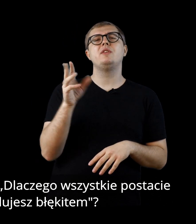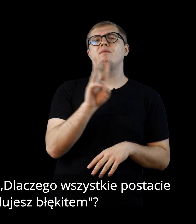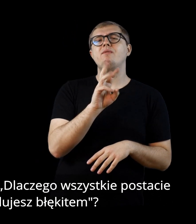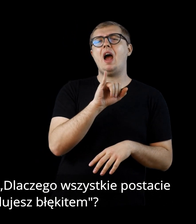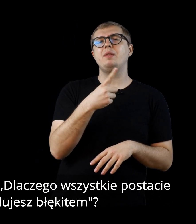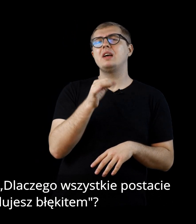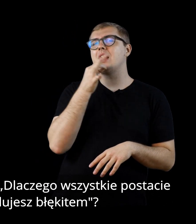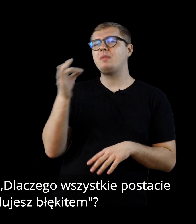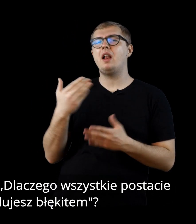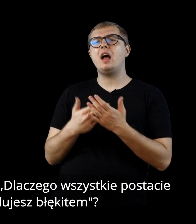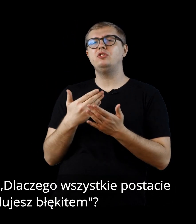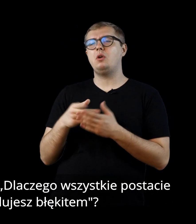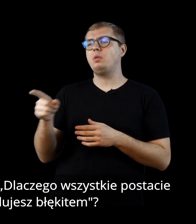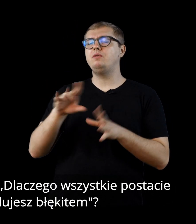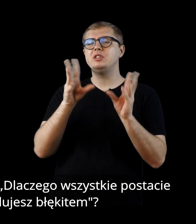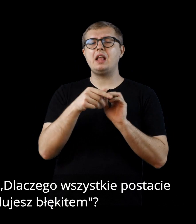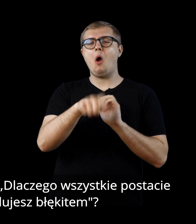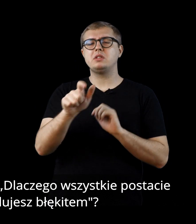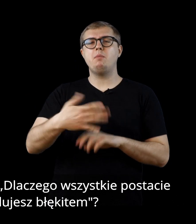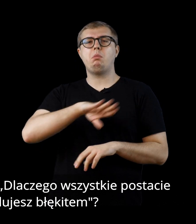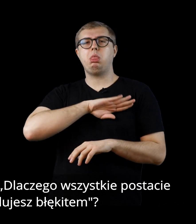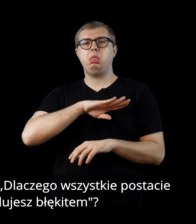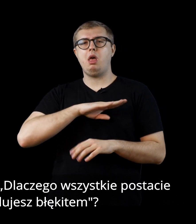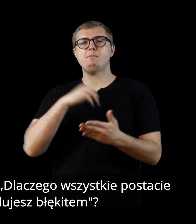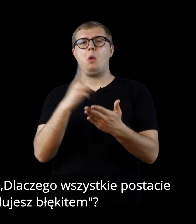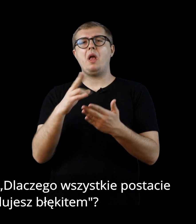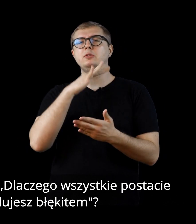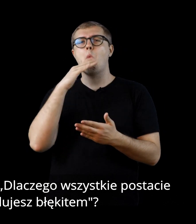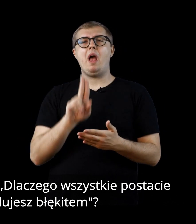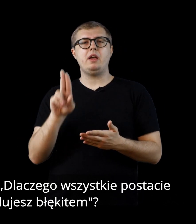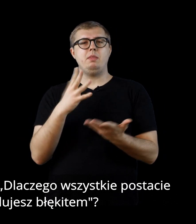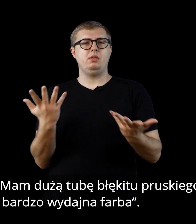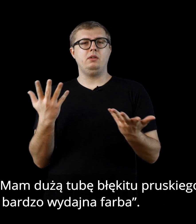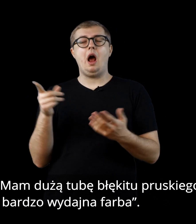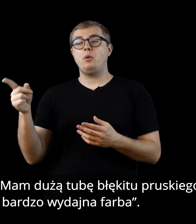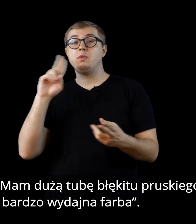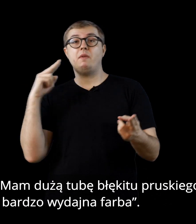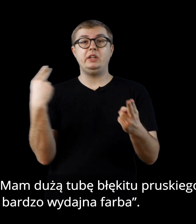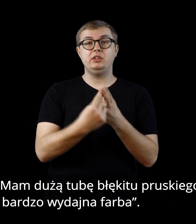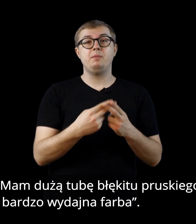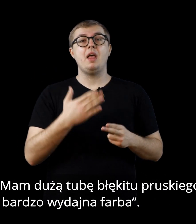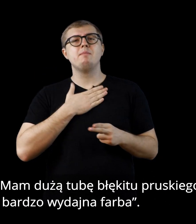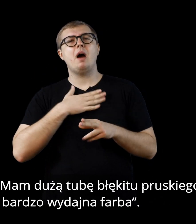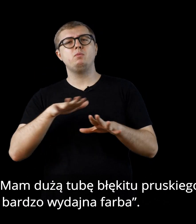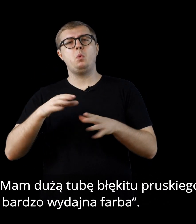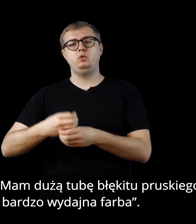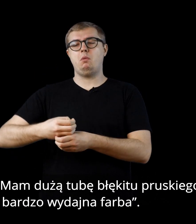Kiedyś Wajda spytał go, dlaczego wszystkie postacie zabitych malujesz błękitem. Na co ten odpowiedział mu,